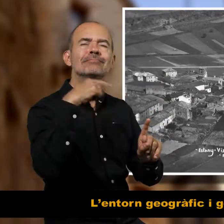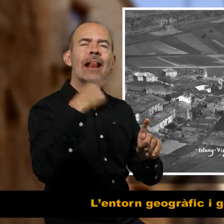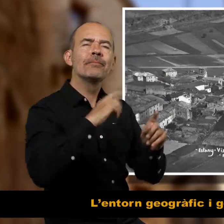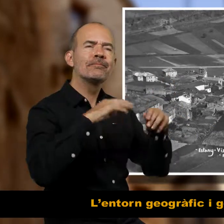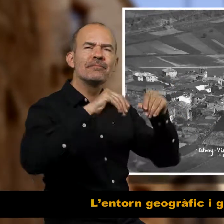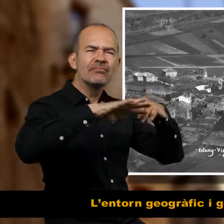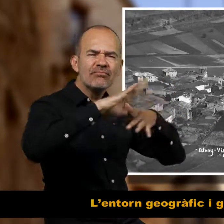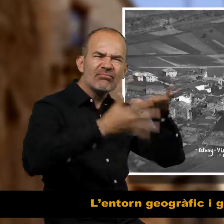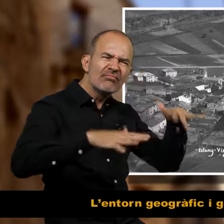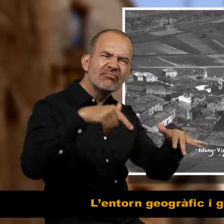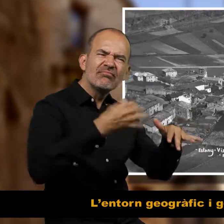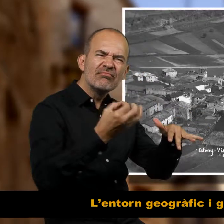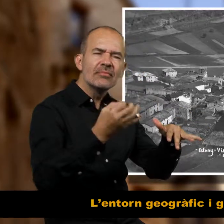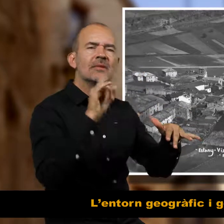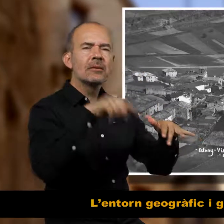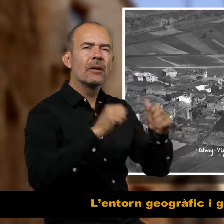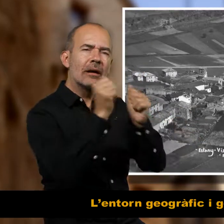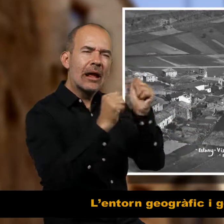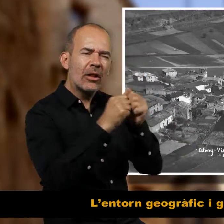L'entorn geogràfic i geològic